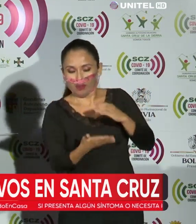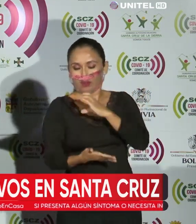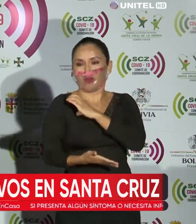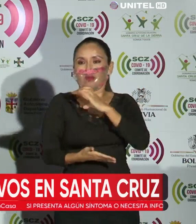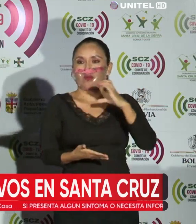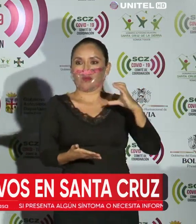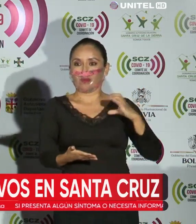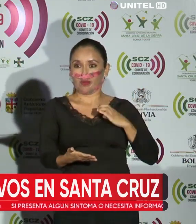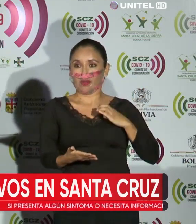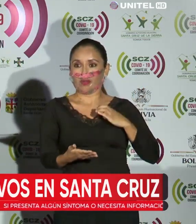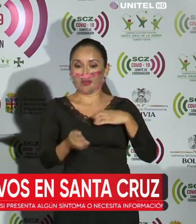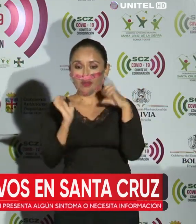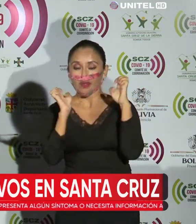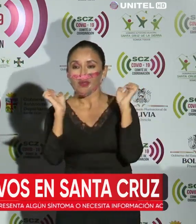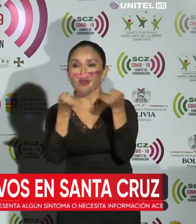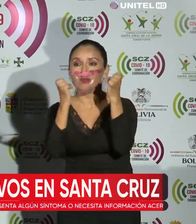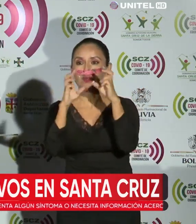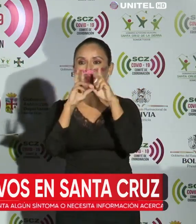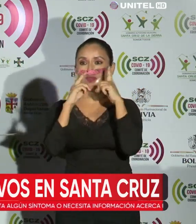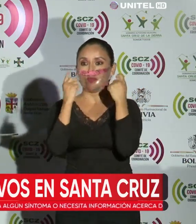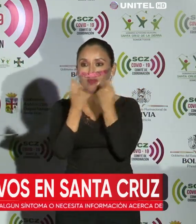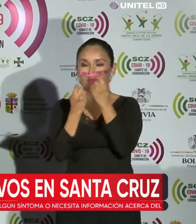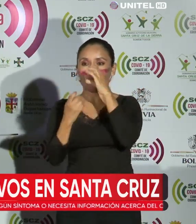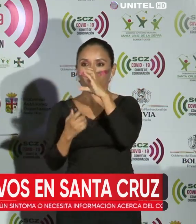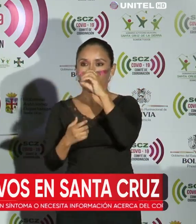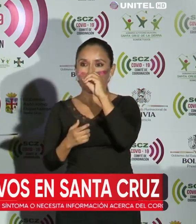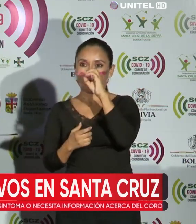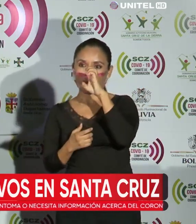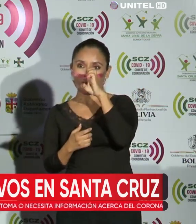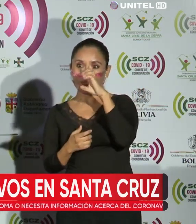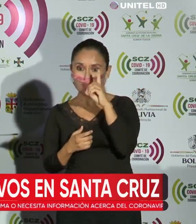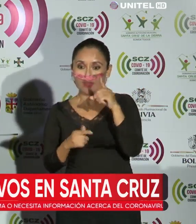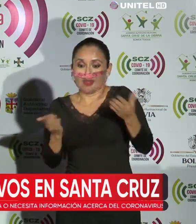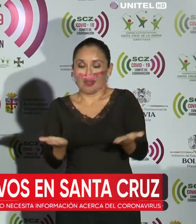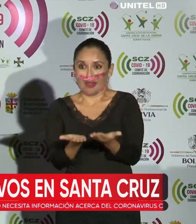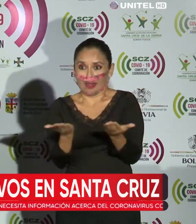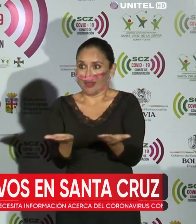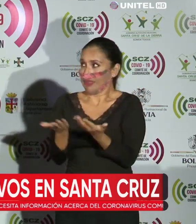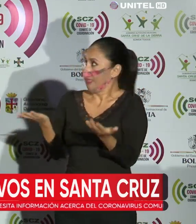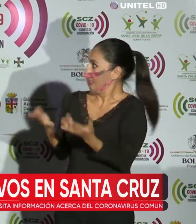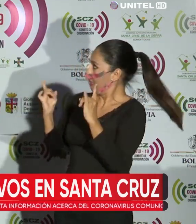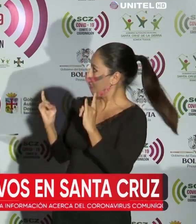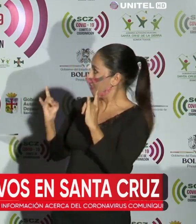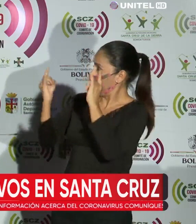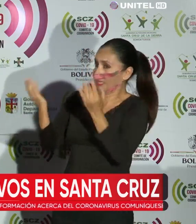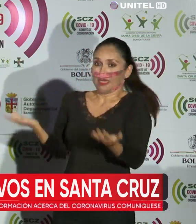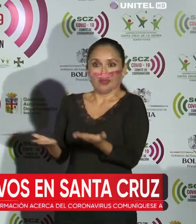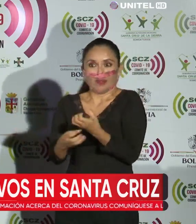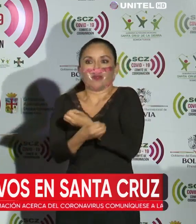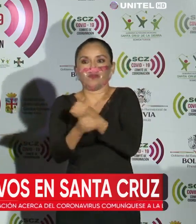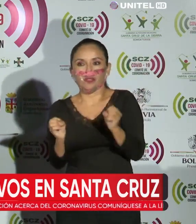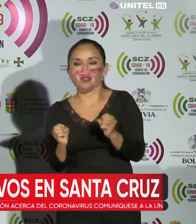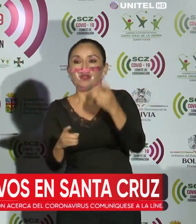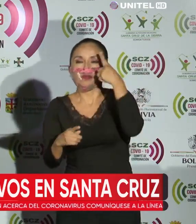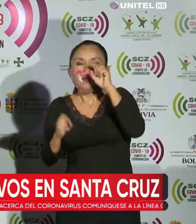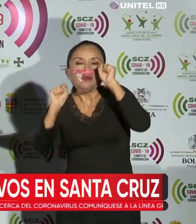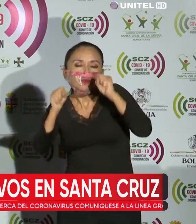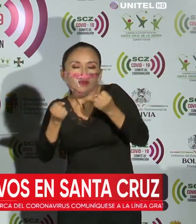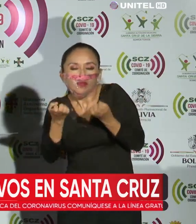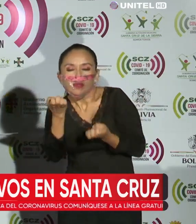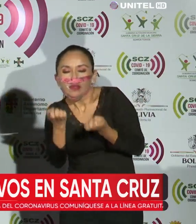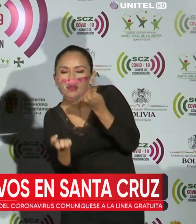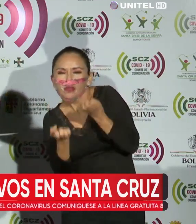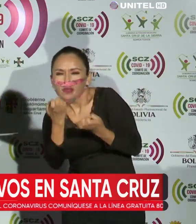de la Emergencia Departamental, el COE departamental acá en este edificio para evaluar